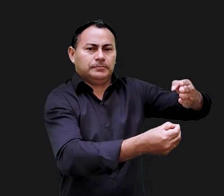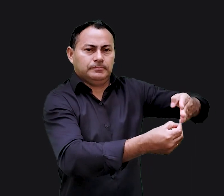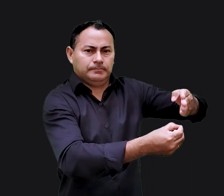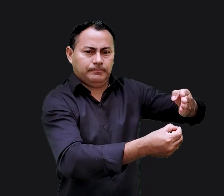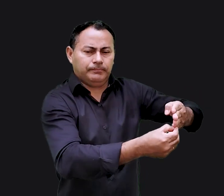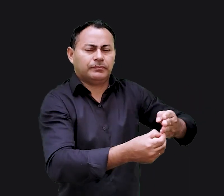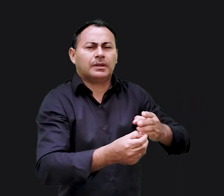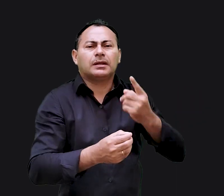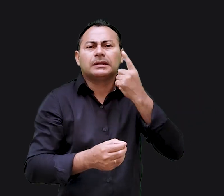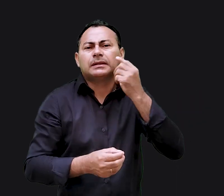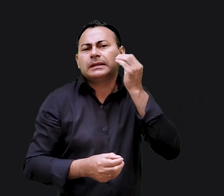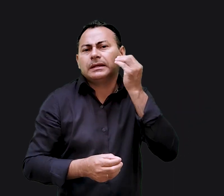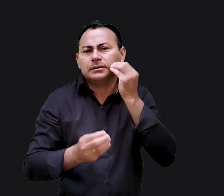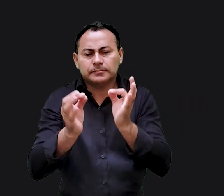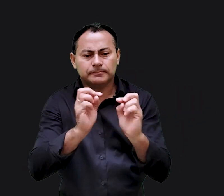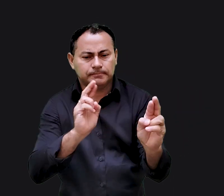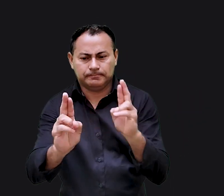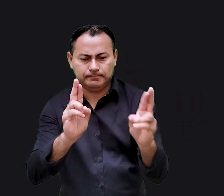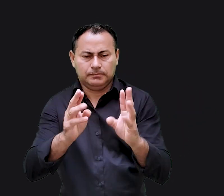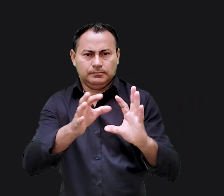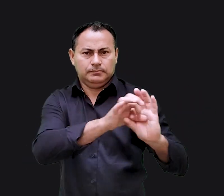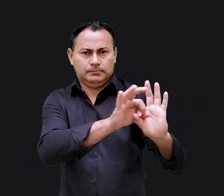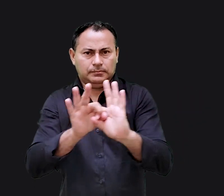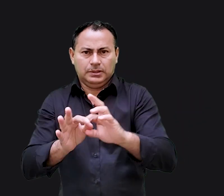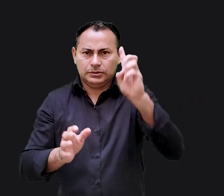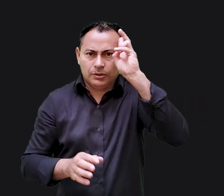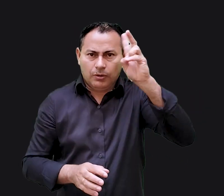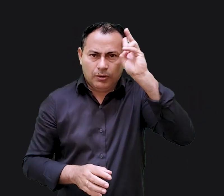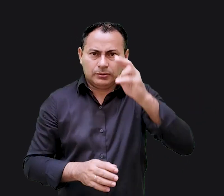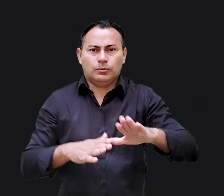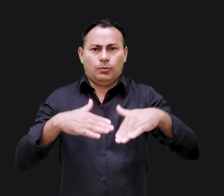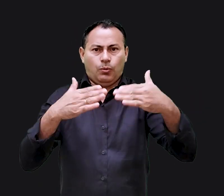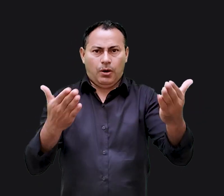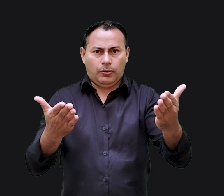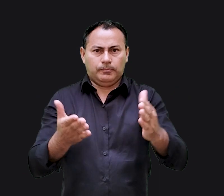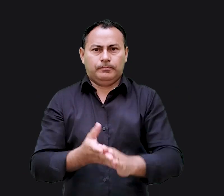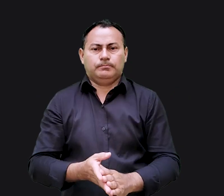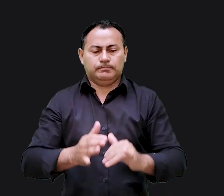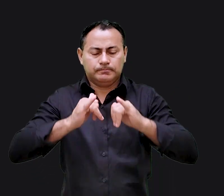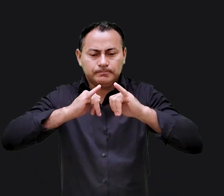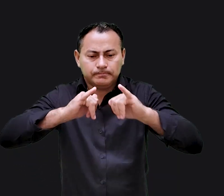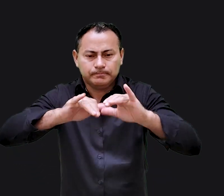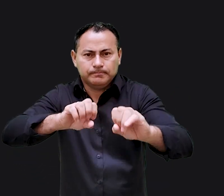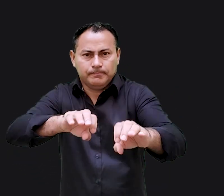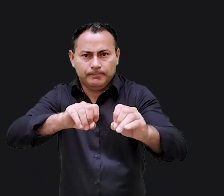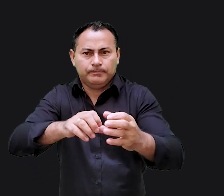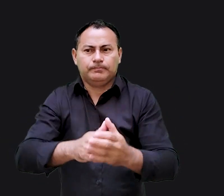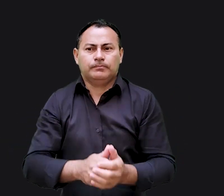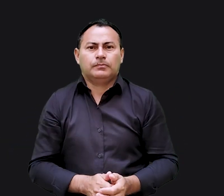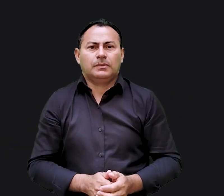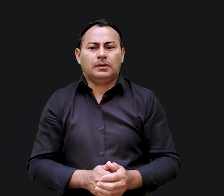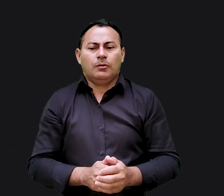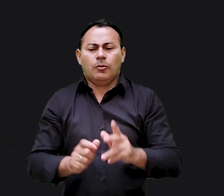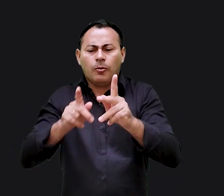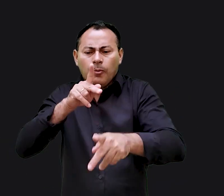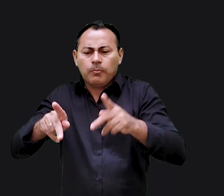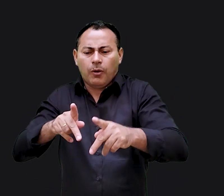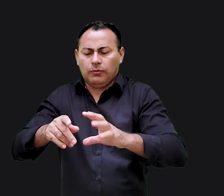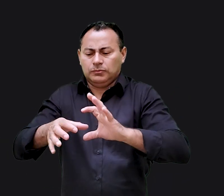babilônico. Procure relacioná-lo com o contexto histórico no qual foi pregado. O povo